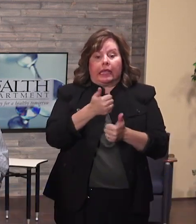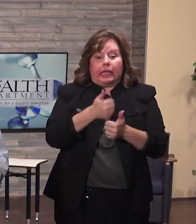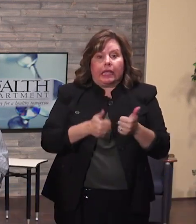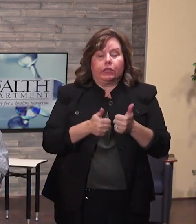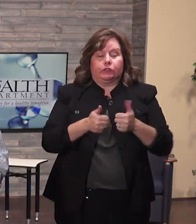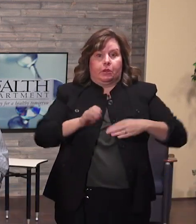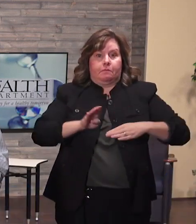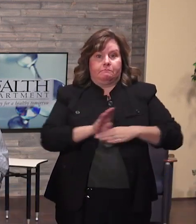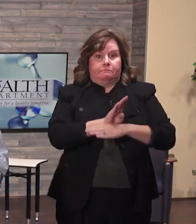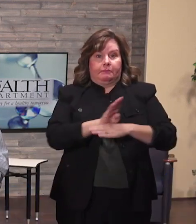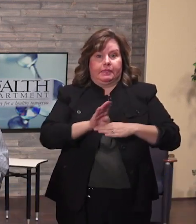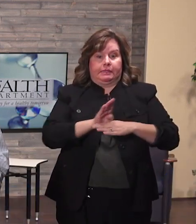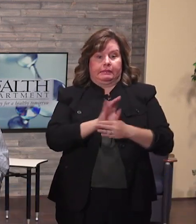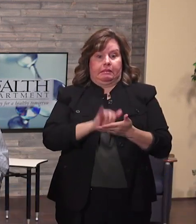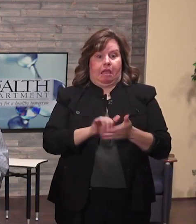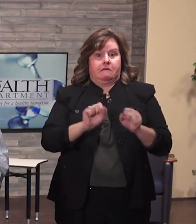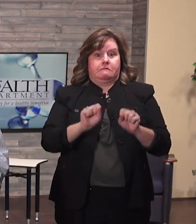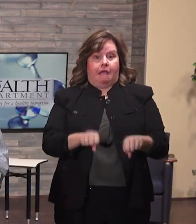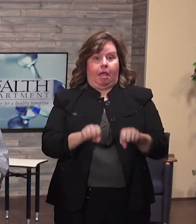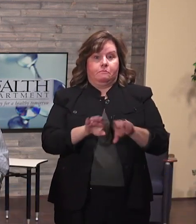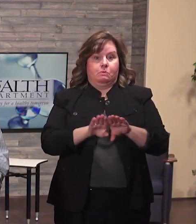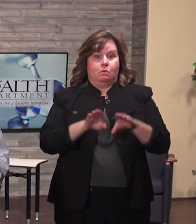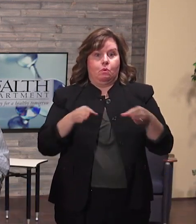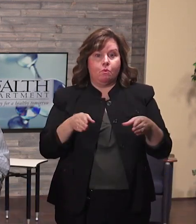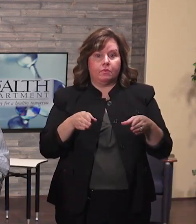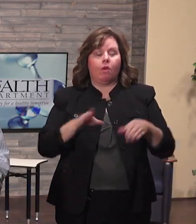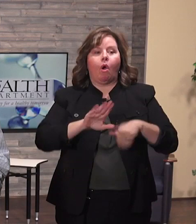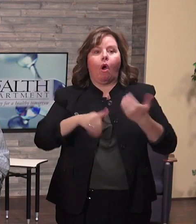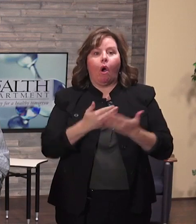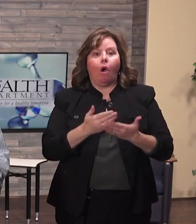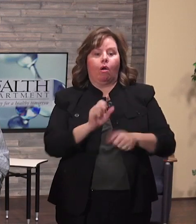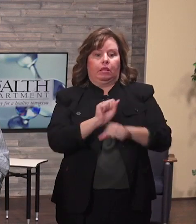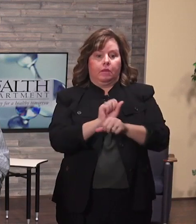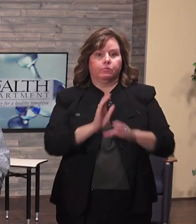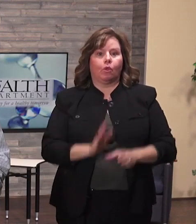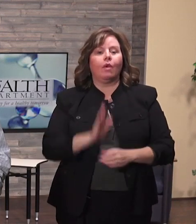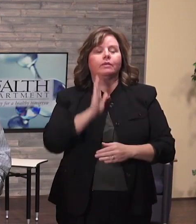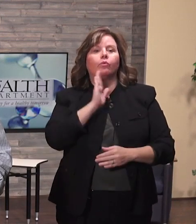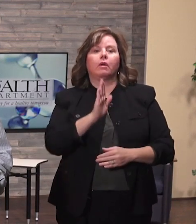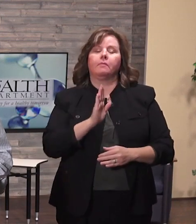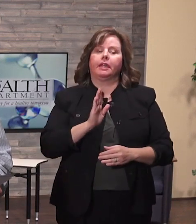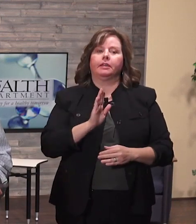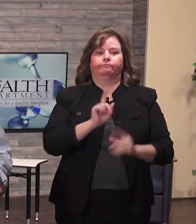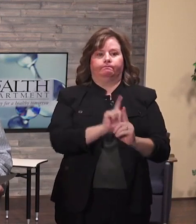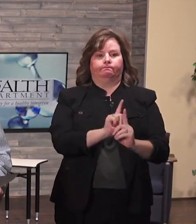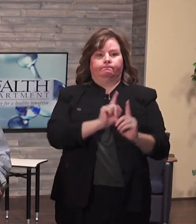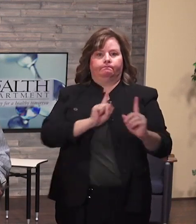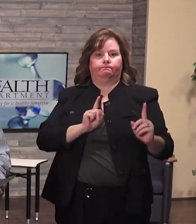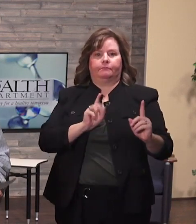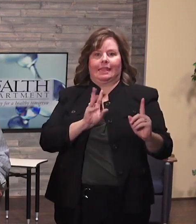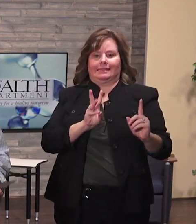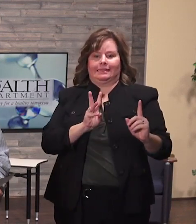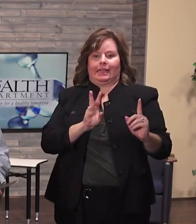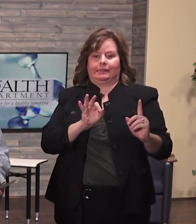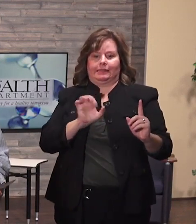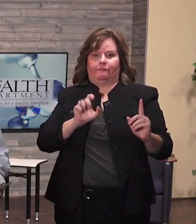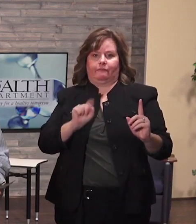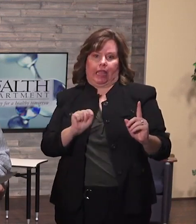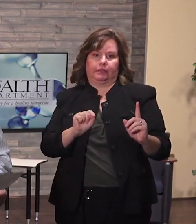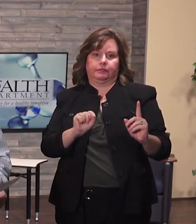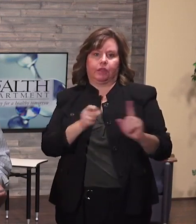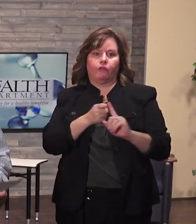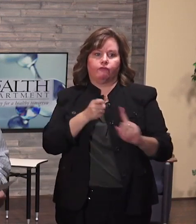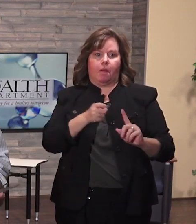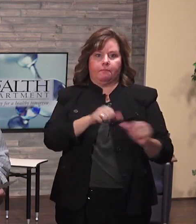servicios críticos en este momento. El tipo de servicio críticos que están exentos de la orden ejecutiva de la